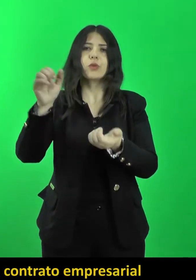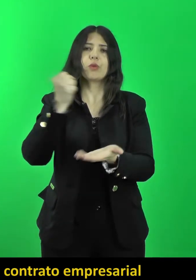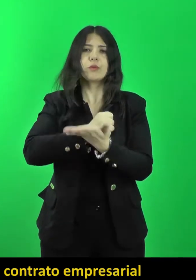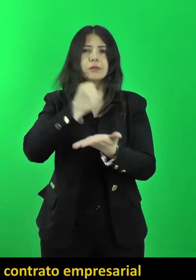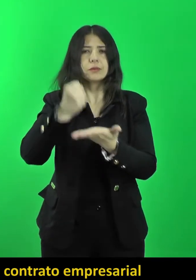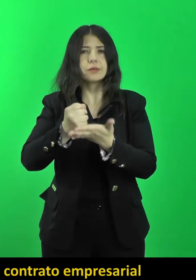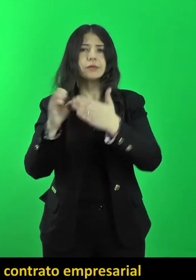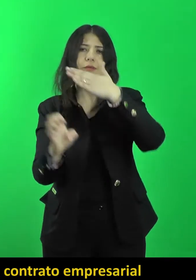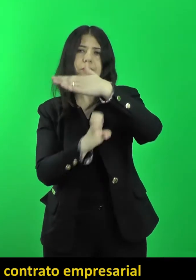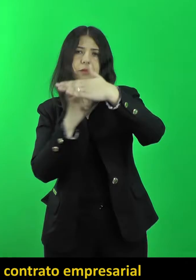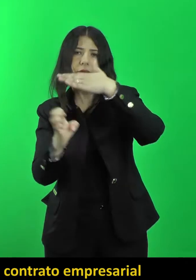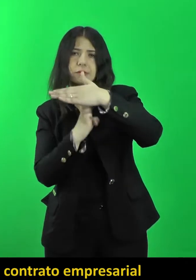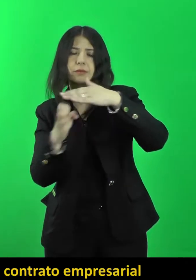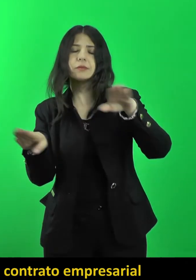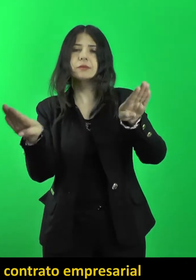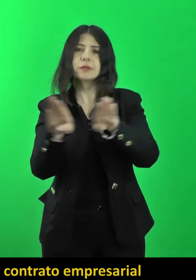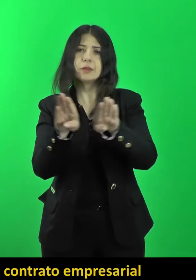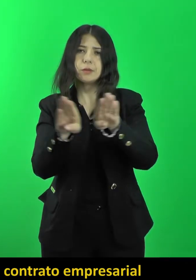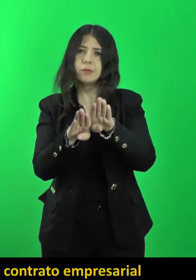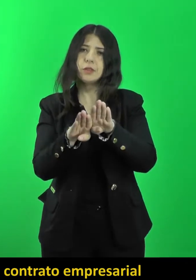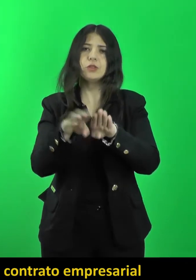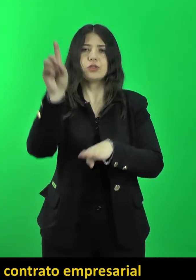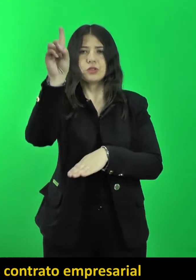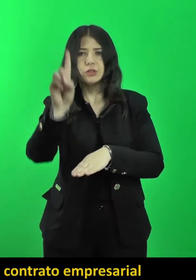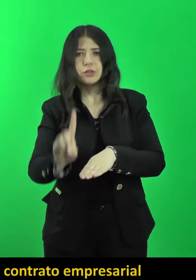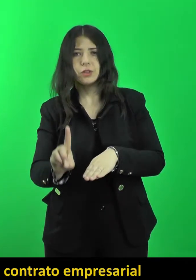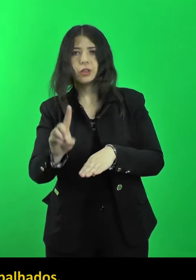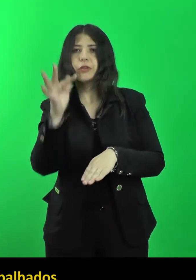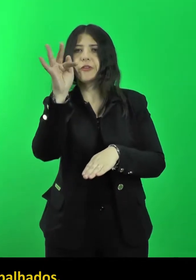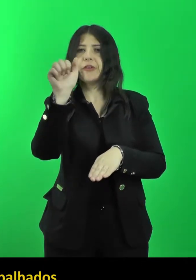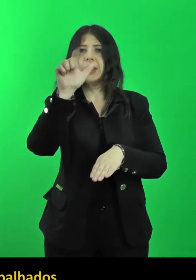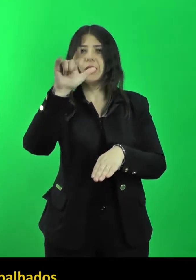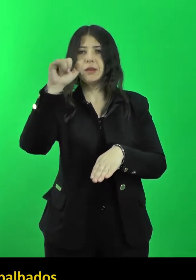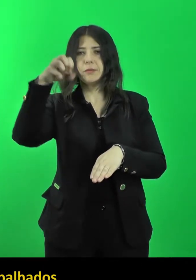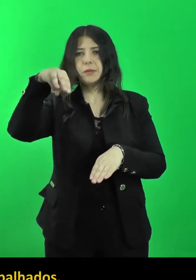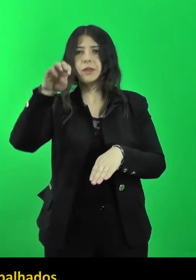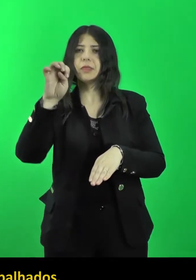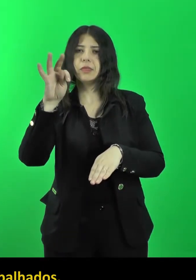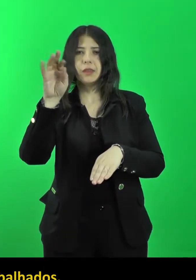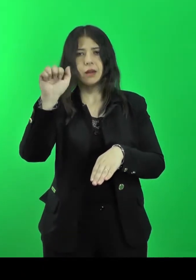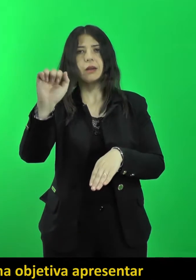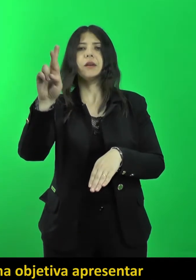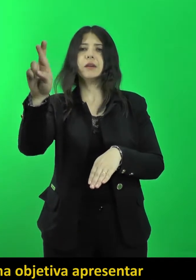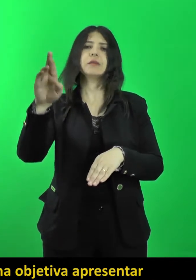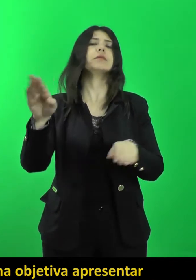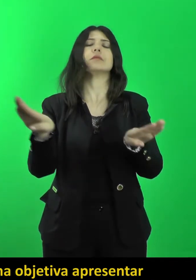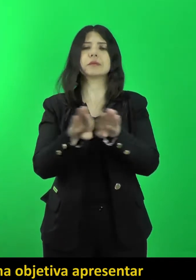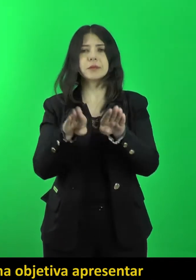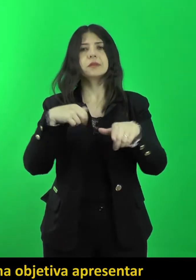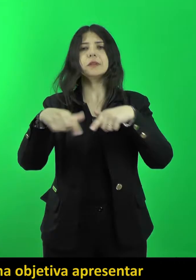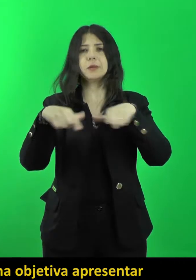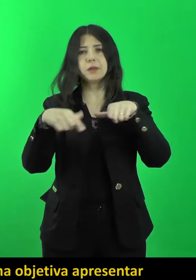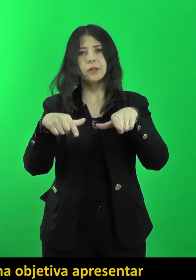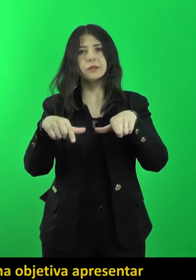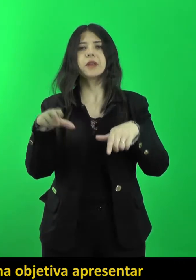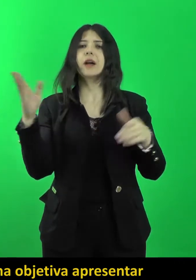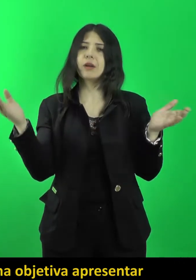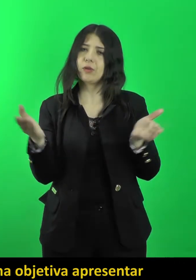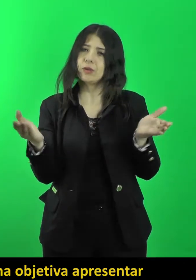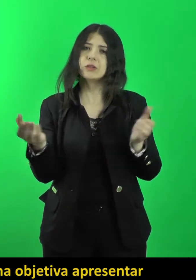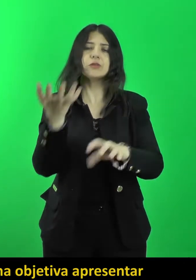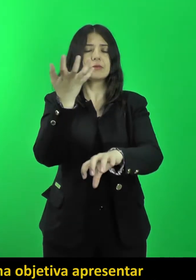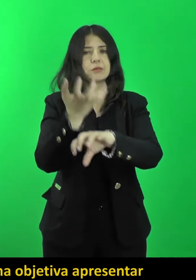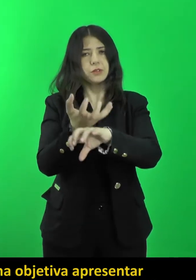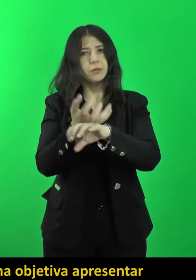empresarial e questões referentes ao direito falimentar também serão trabalhados. E é nesse sentido que a